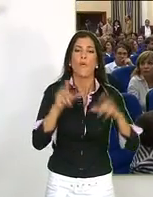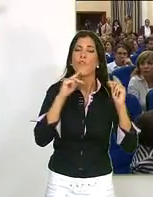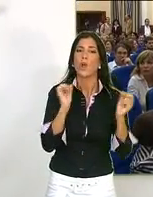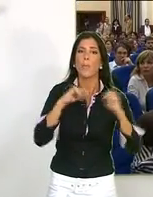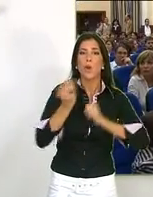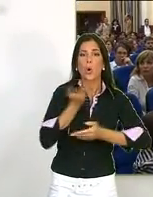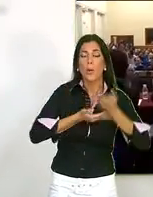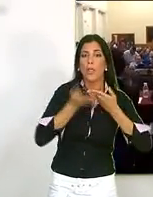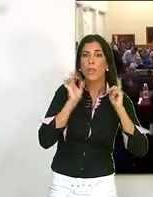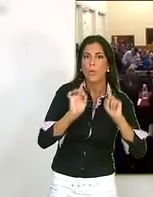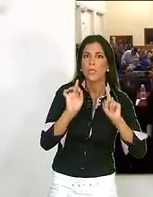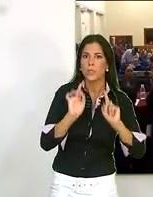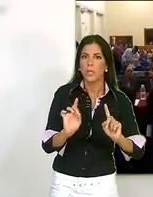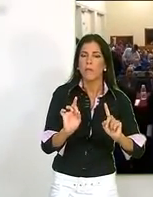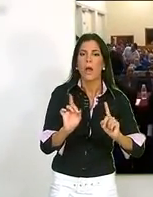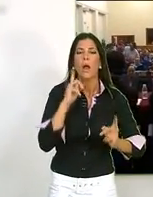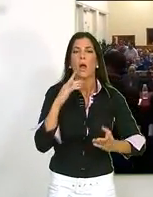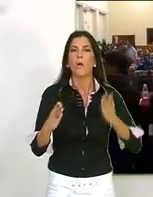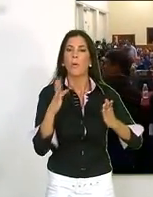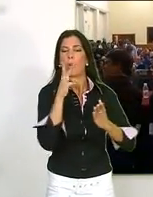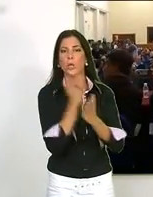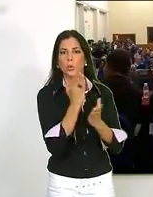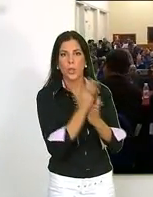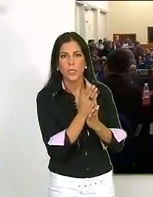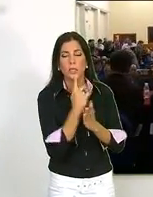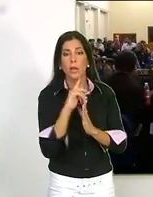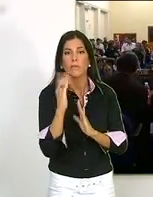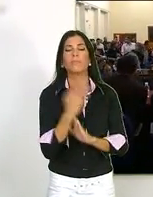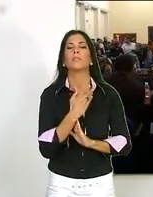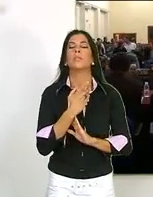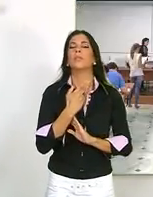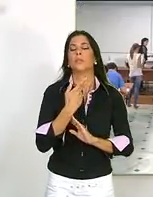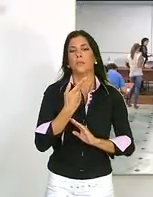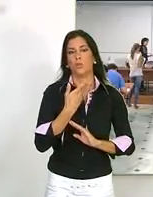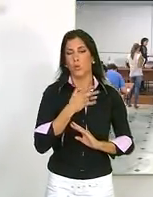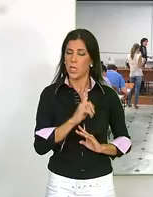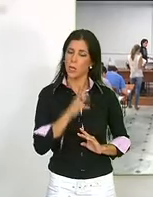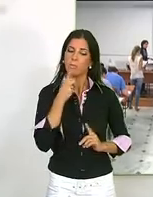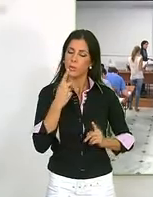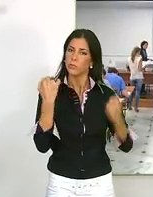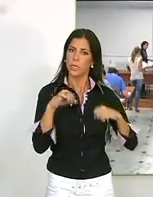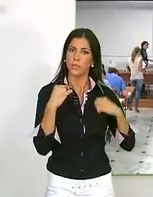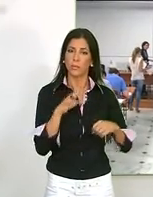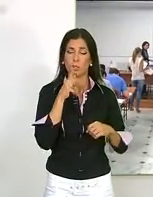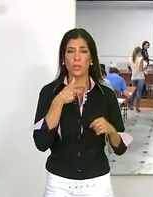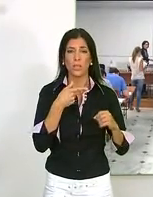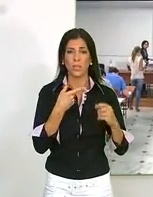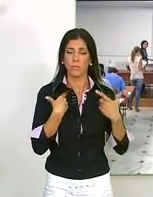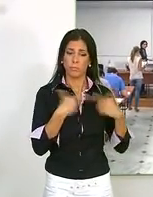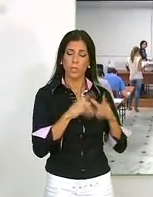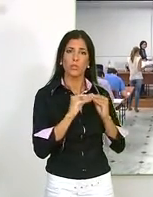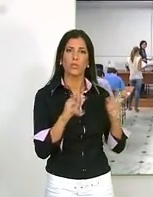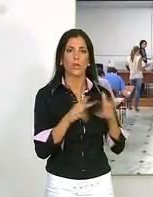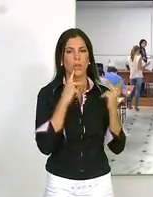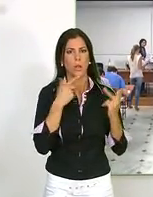revoque expresamente o finalice el convenio de cooperación educativa respecto del estudiante afectado. La